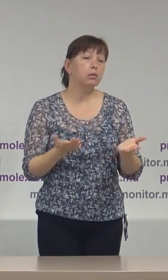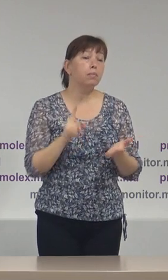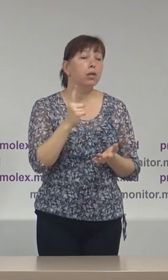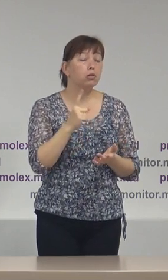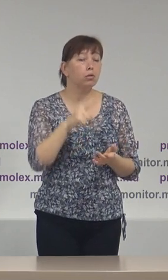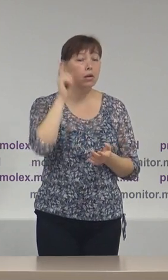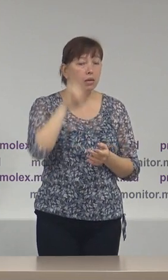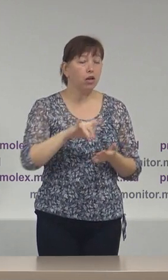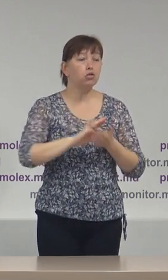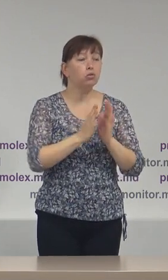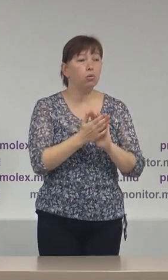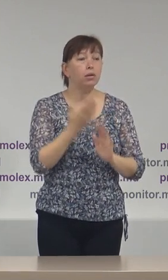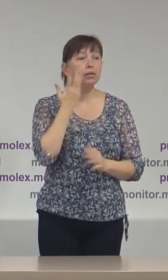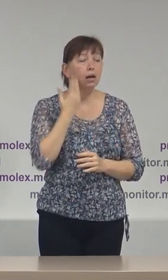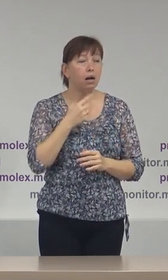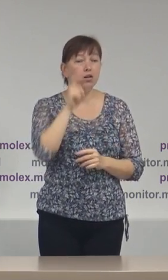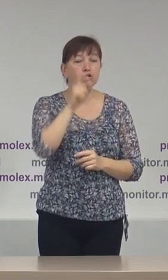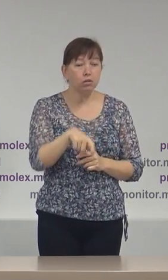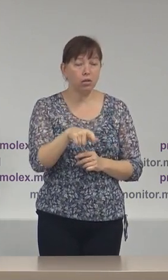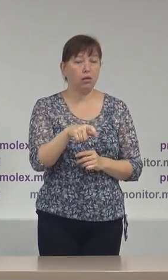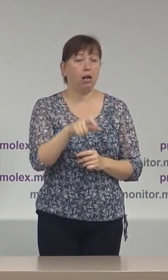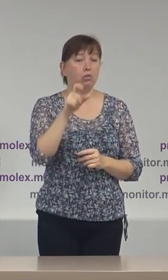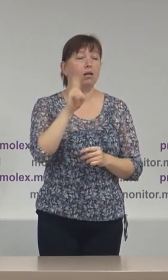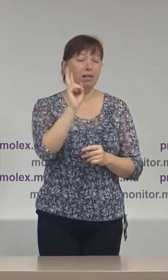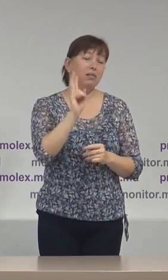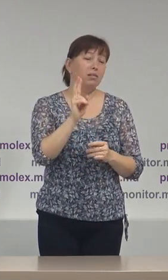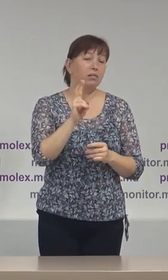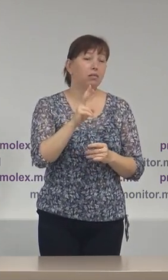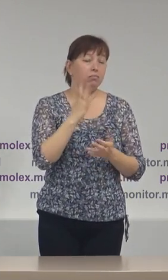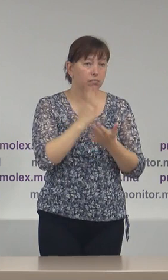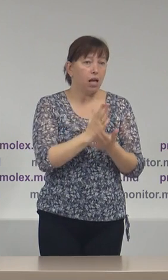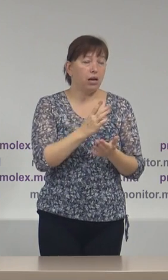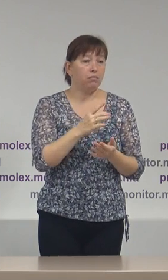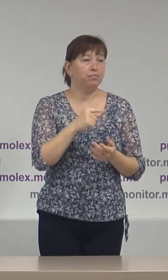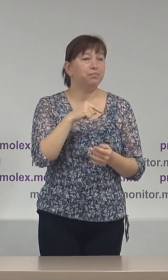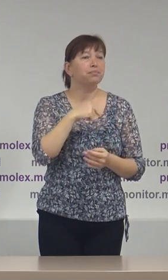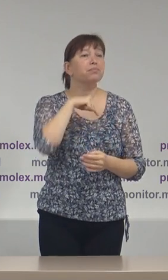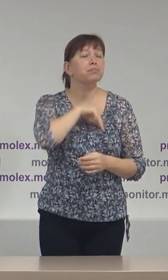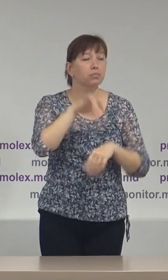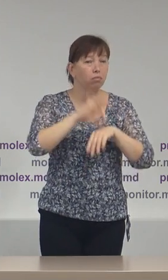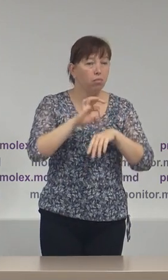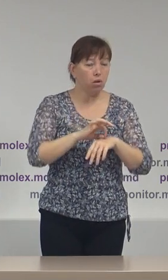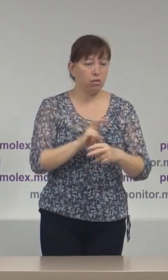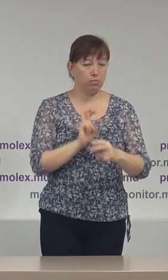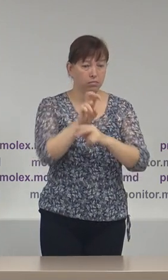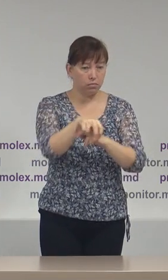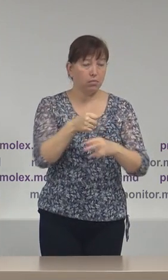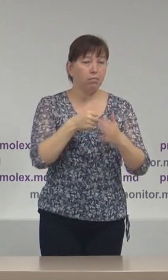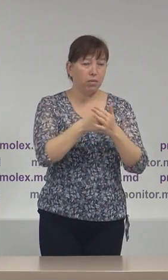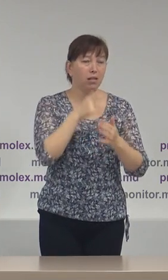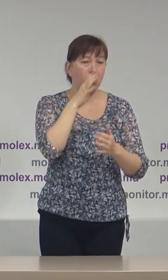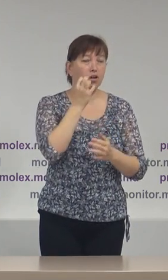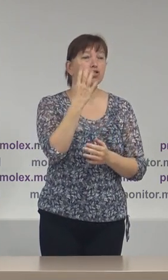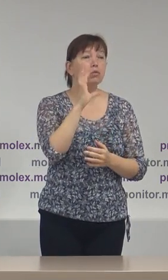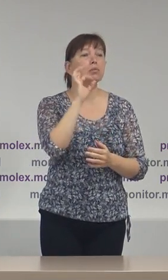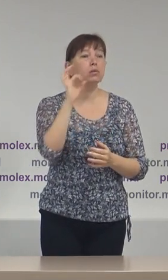că chiar și situația în care cetățeanul sau alegătorul cu semne caracteristice se prezintă până la ora 15